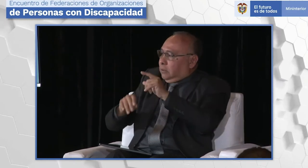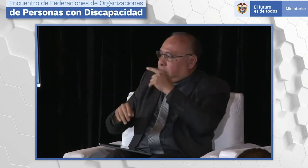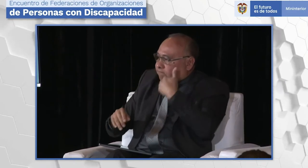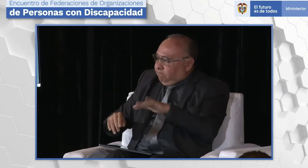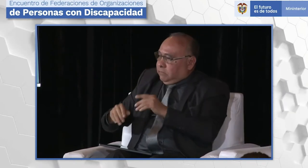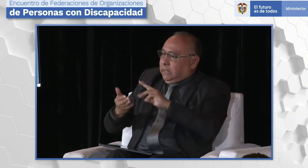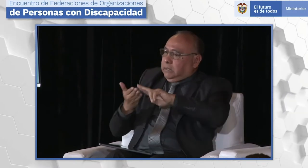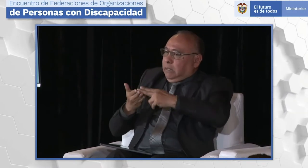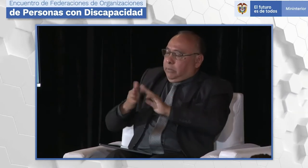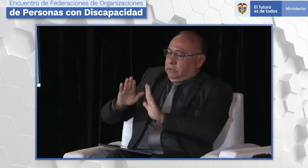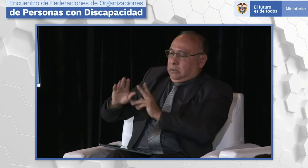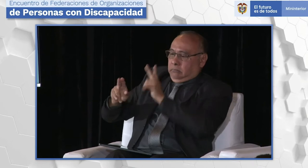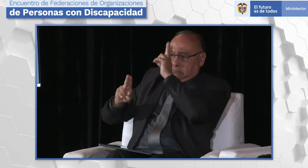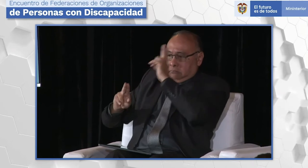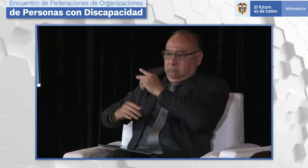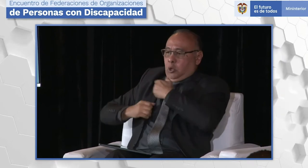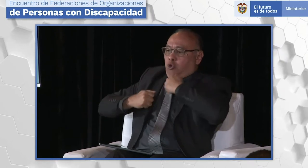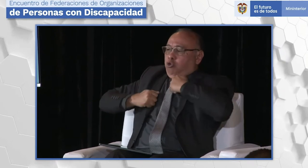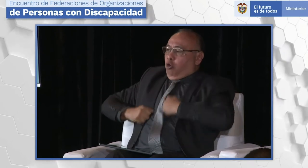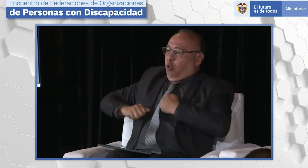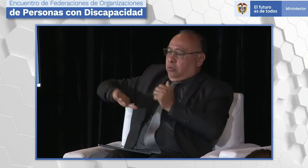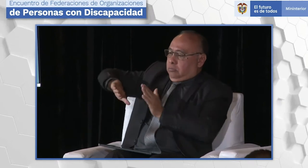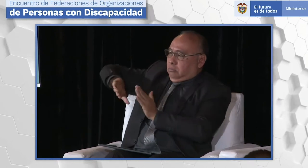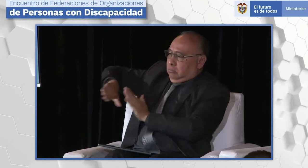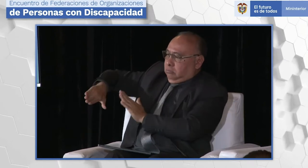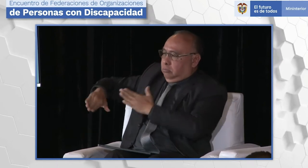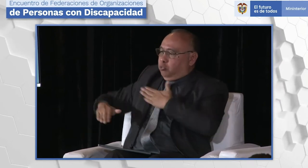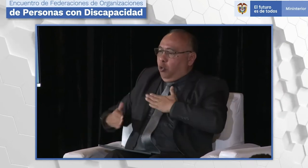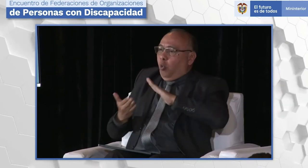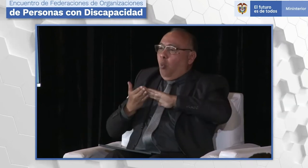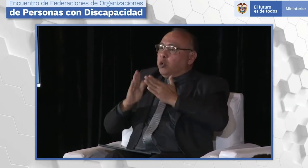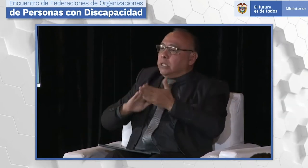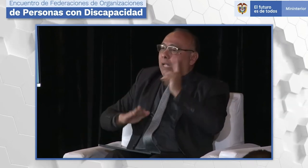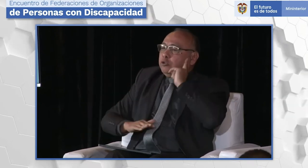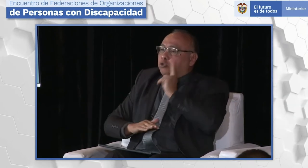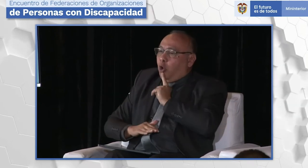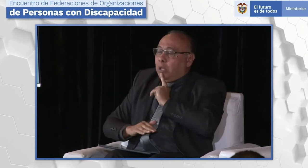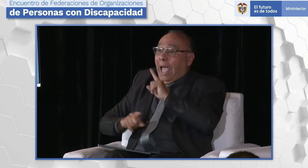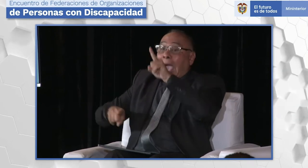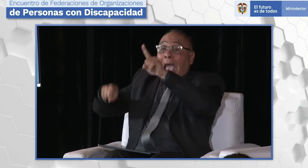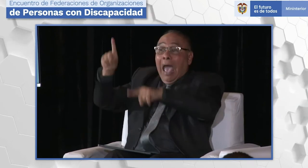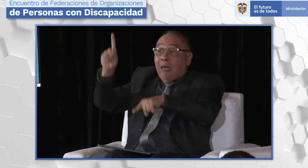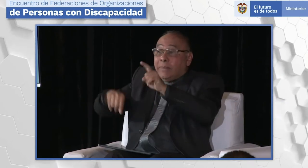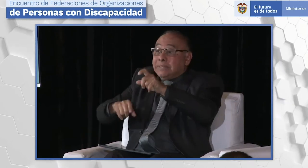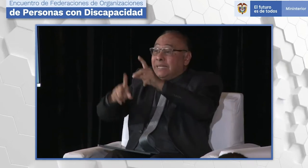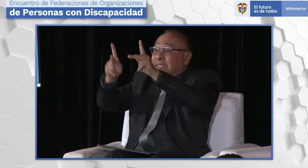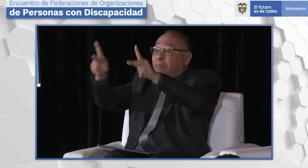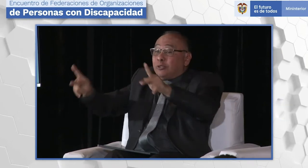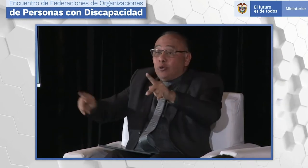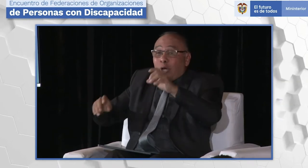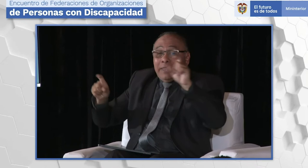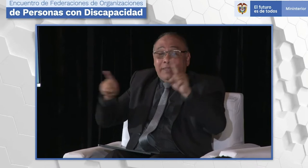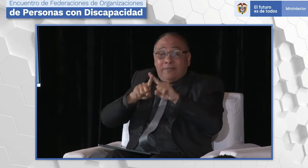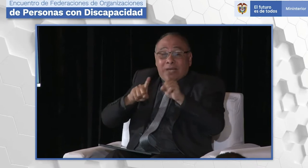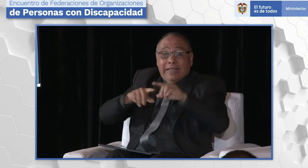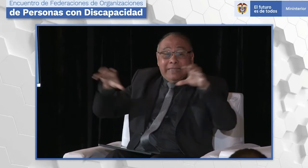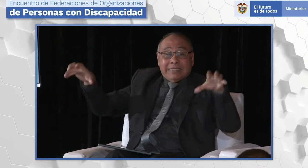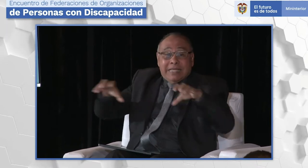Me parece que es algo delicado. Entonces, hay que entender que el rol del intérprete, ¿dónde está? ¿Qué asume el rol del intérprete?